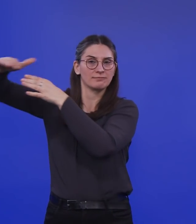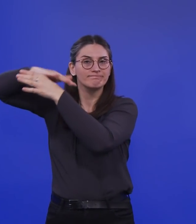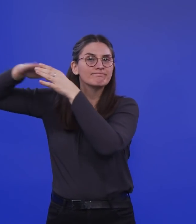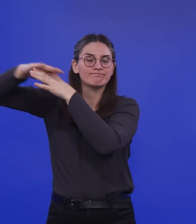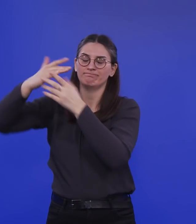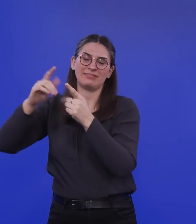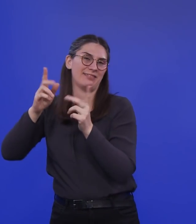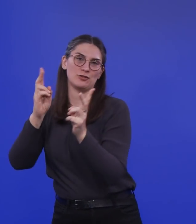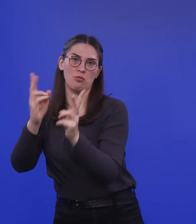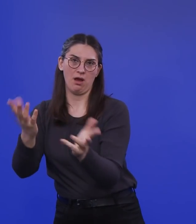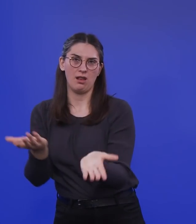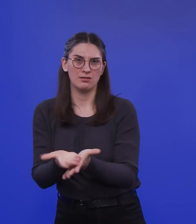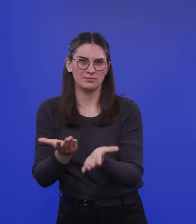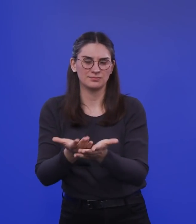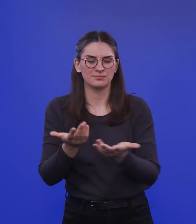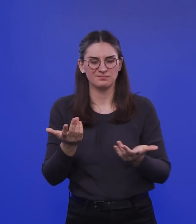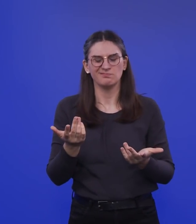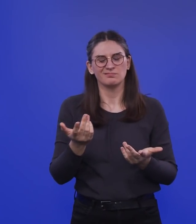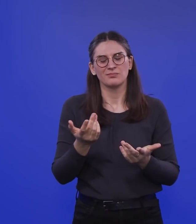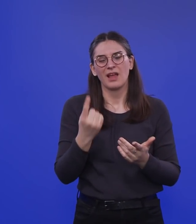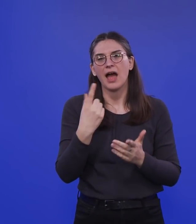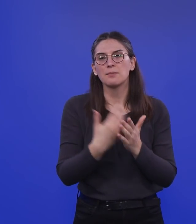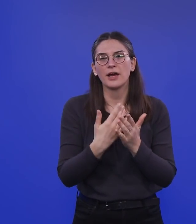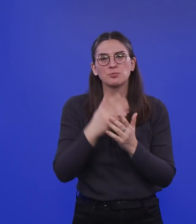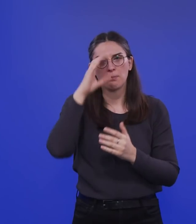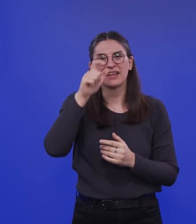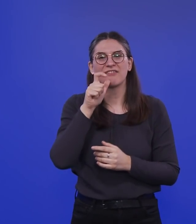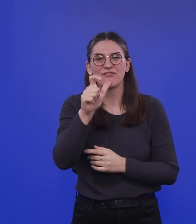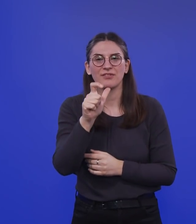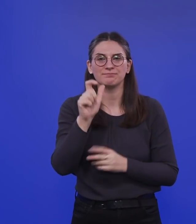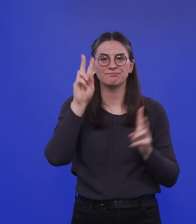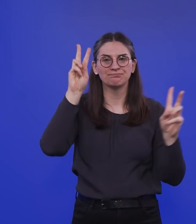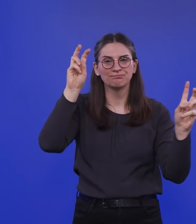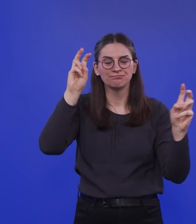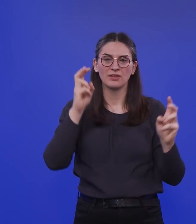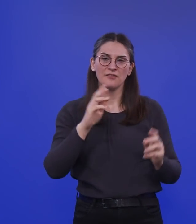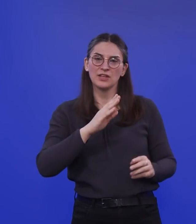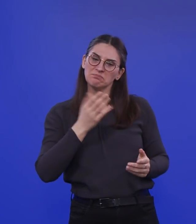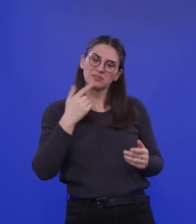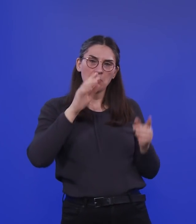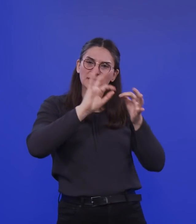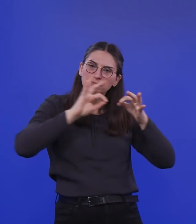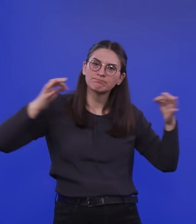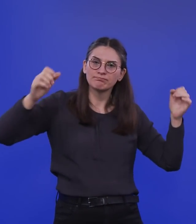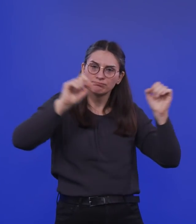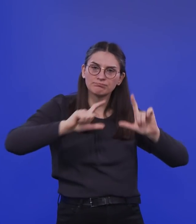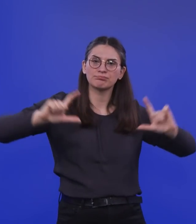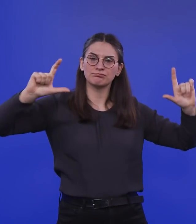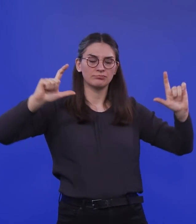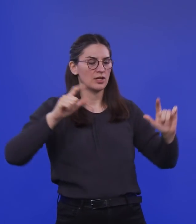Das macht sich beispielsweise, um das zu verdeutlichen, an einem Begriff fest. Man hat immer wieder gehört, die Schulen oder die Kinder, die sind nicht Treiber der Pandemie.